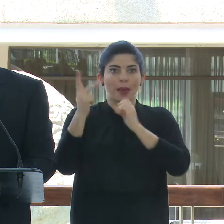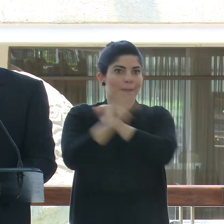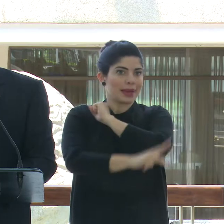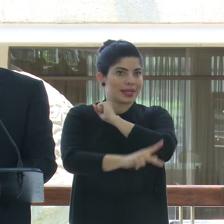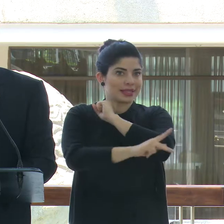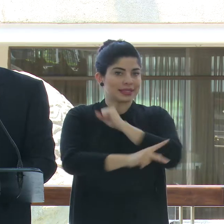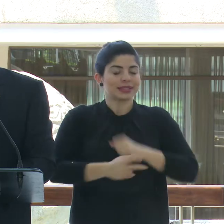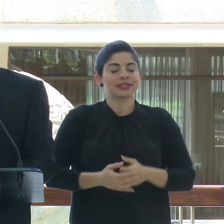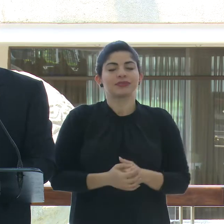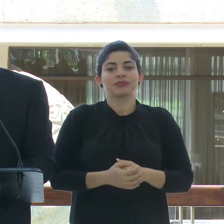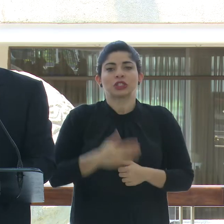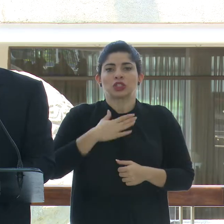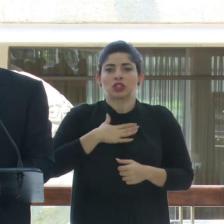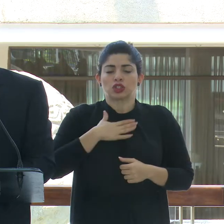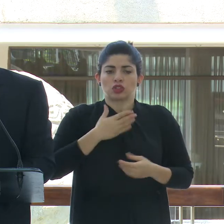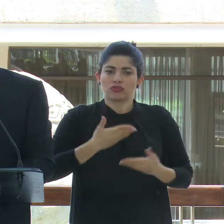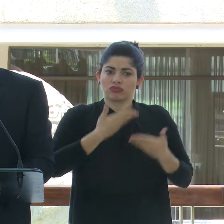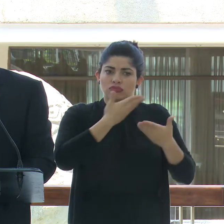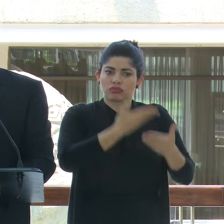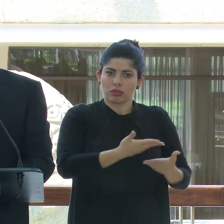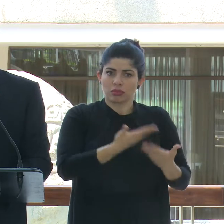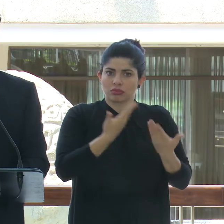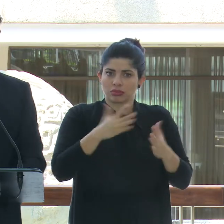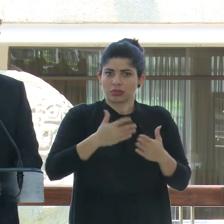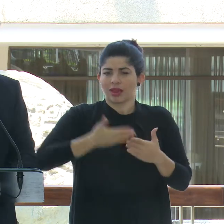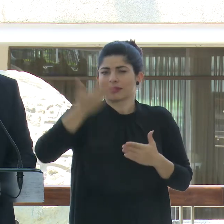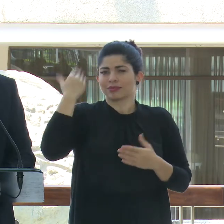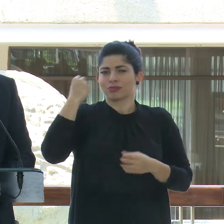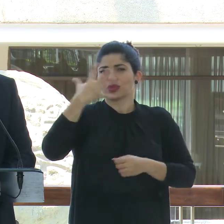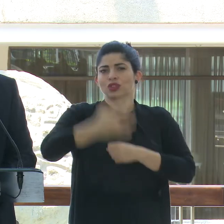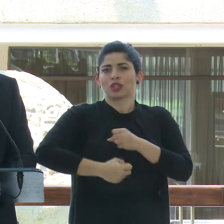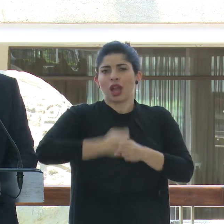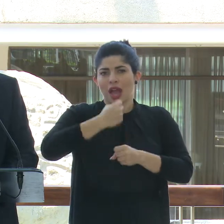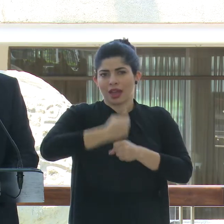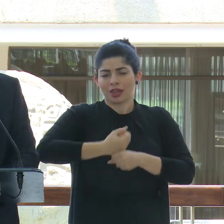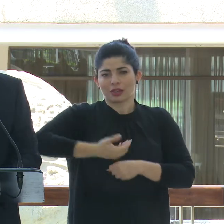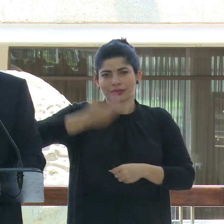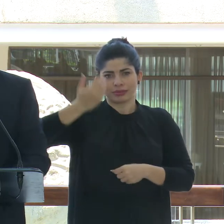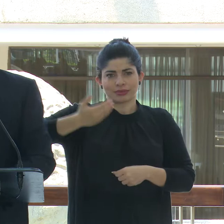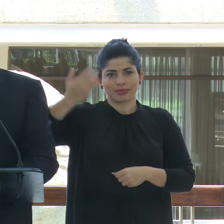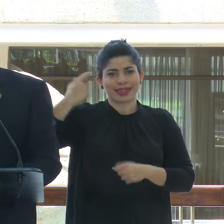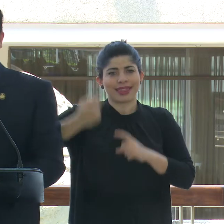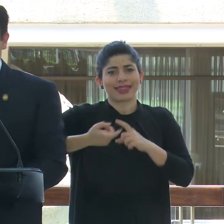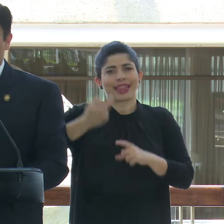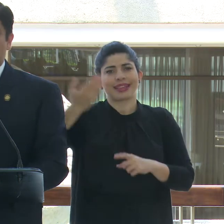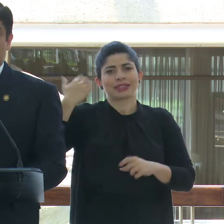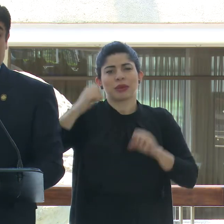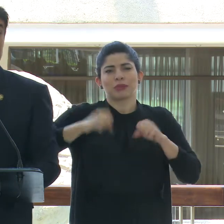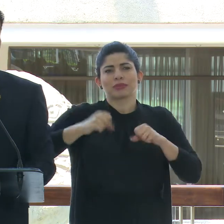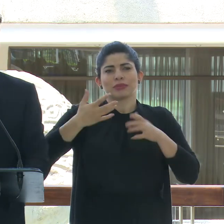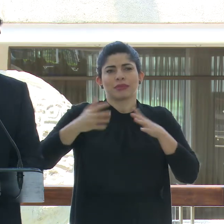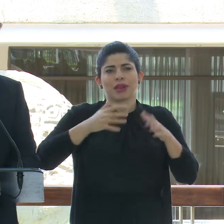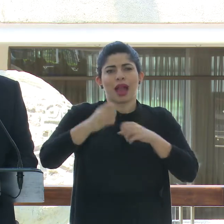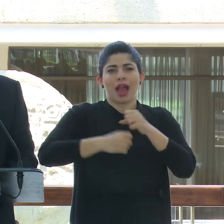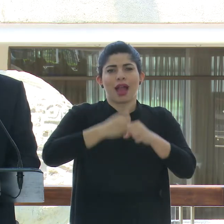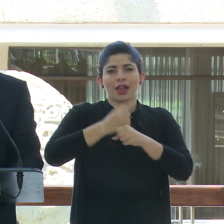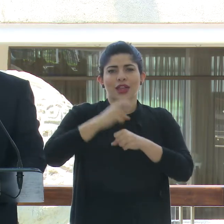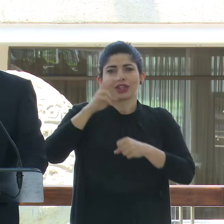Y deposito en él lo que he depositado desde hace muchos años atrás, desde probablemente el 2006,